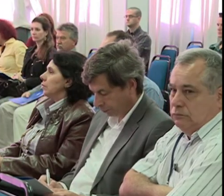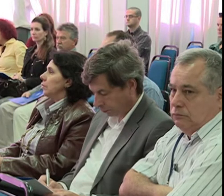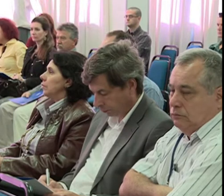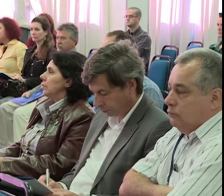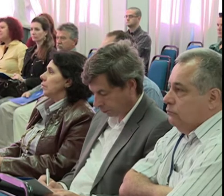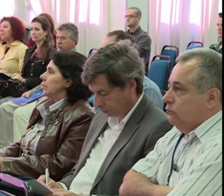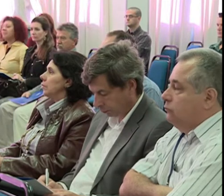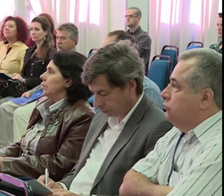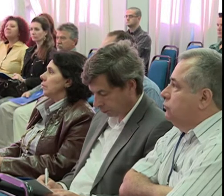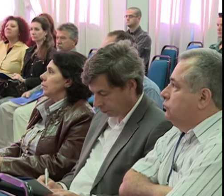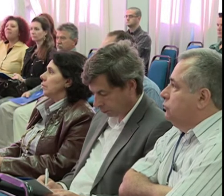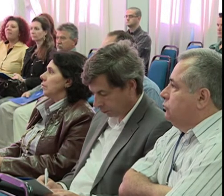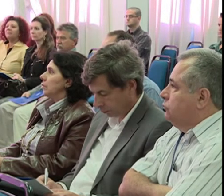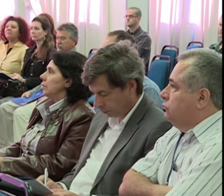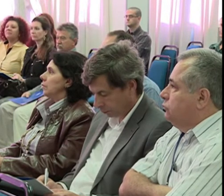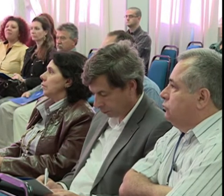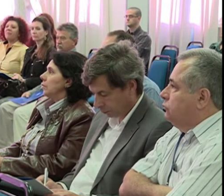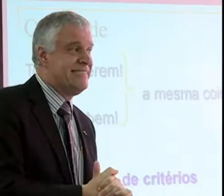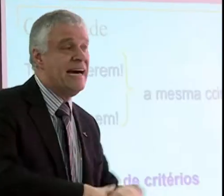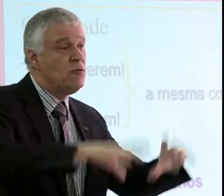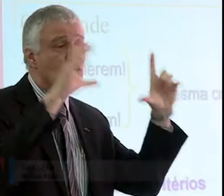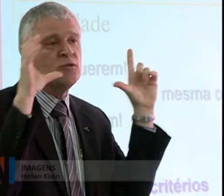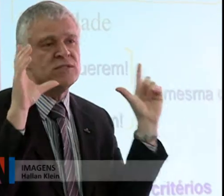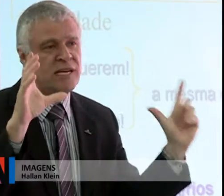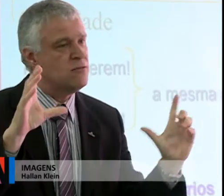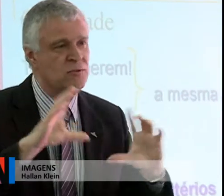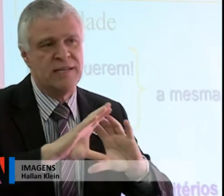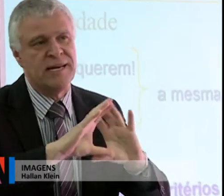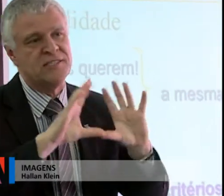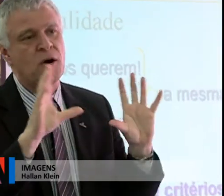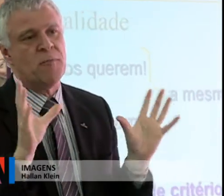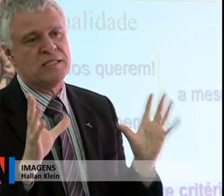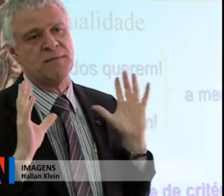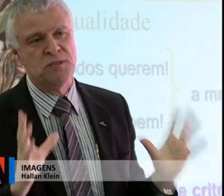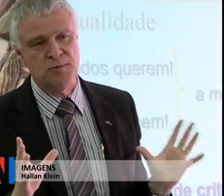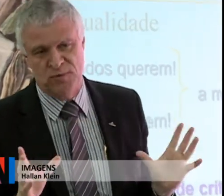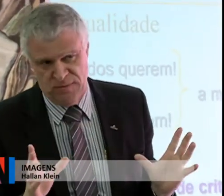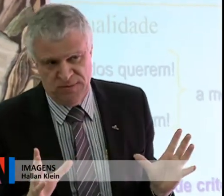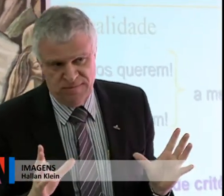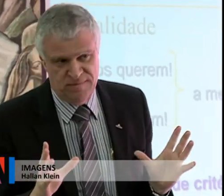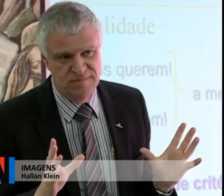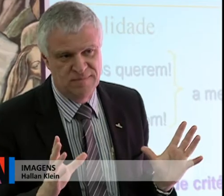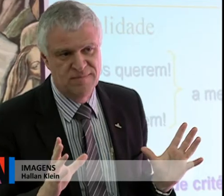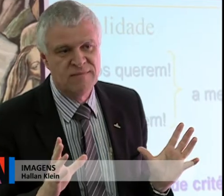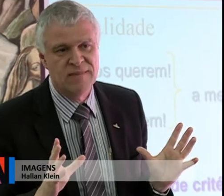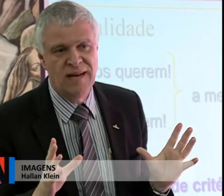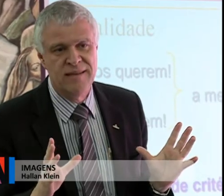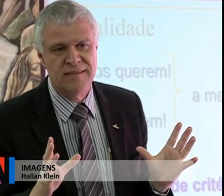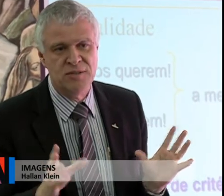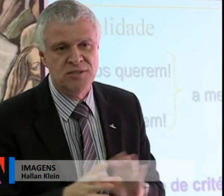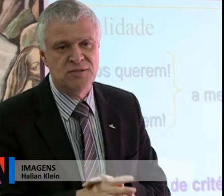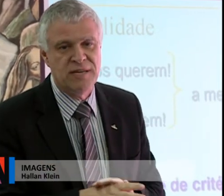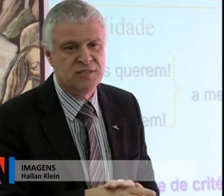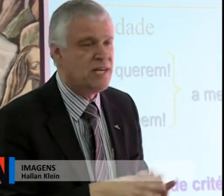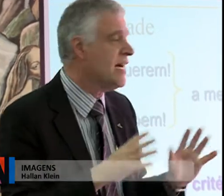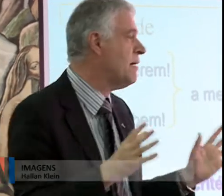infraestrutura e qualidade de ensino. Esse procedimento é necessário, pois é um dos itens obrigatórios do Sistema Nacional de